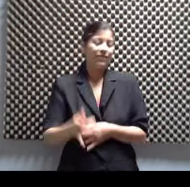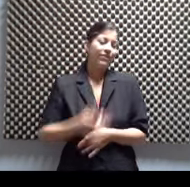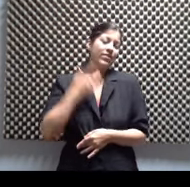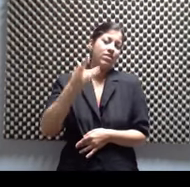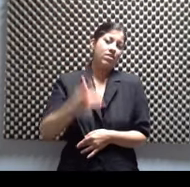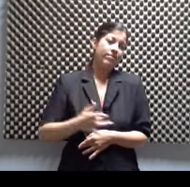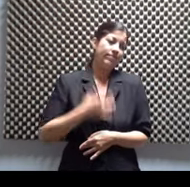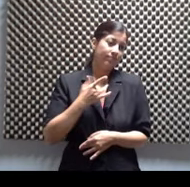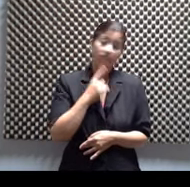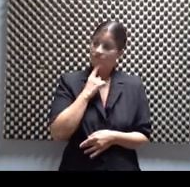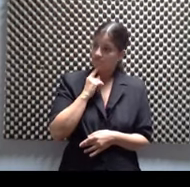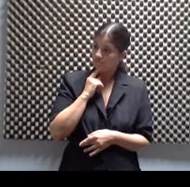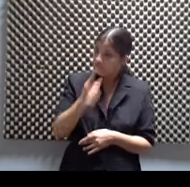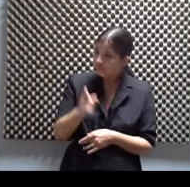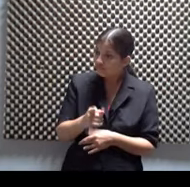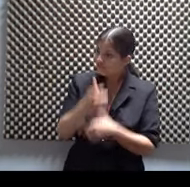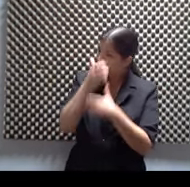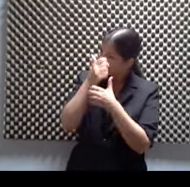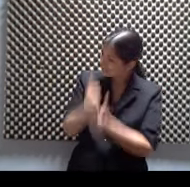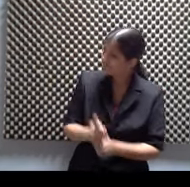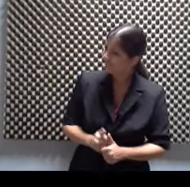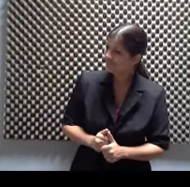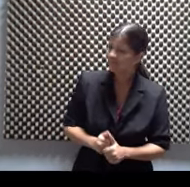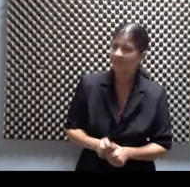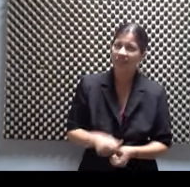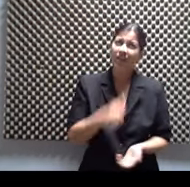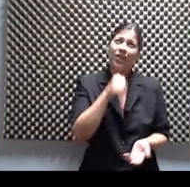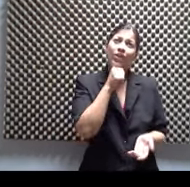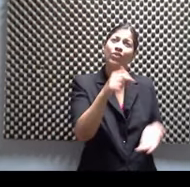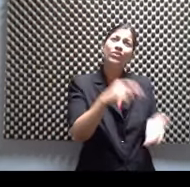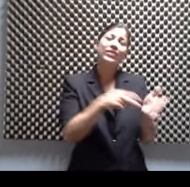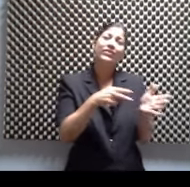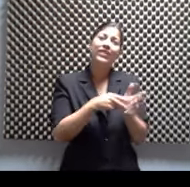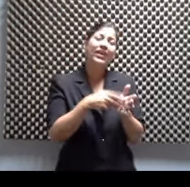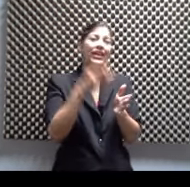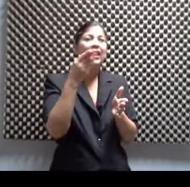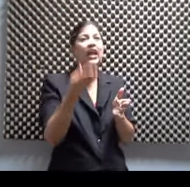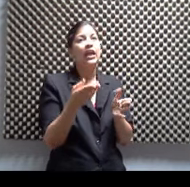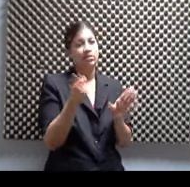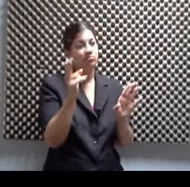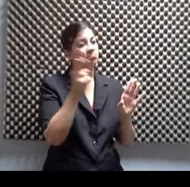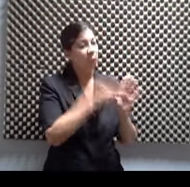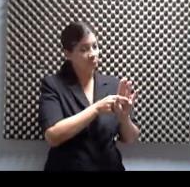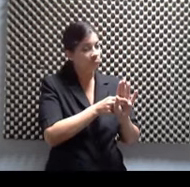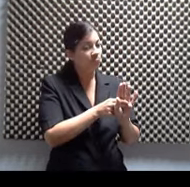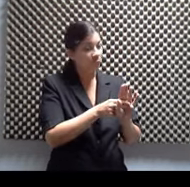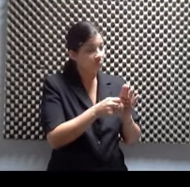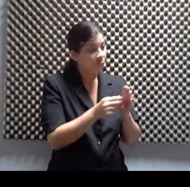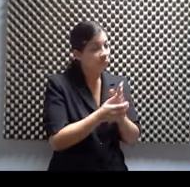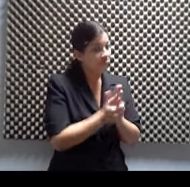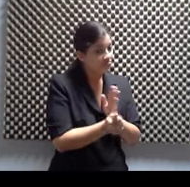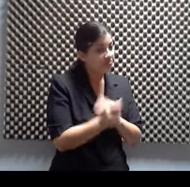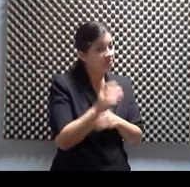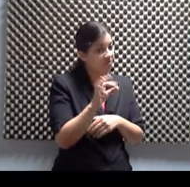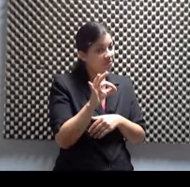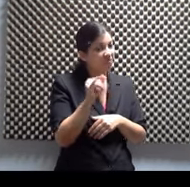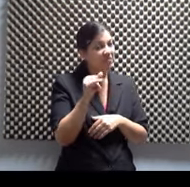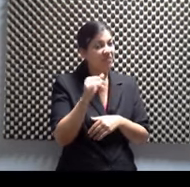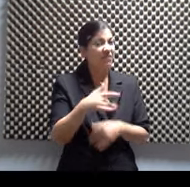No podemos decir que Andy sea filinista porque no lo es, pero él hace sus boleros a su manera y